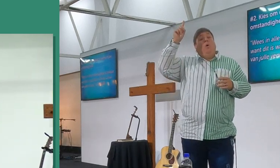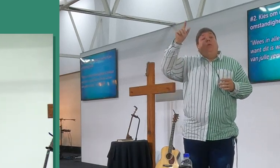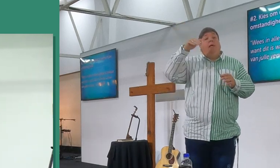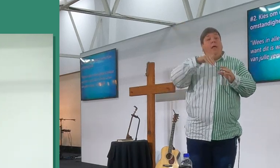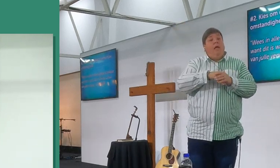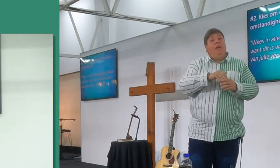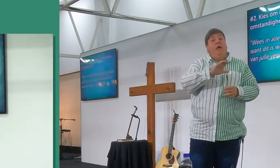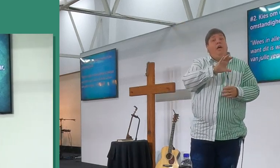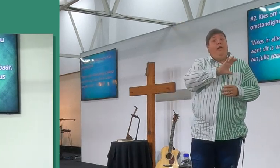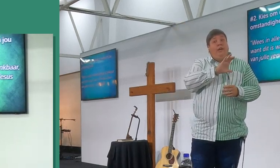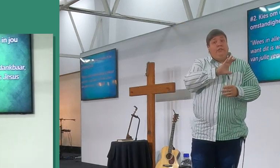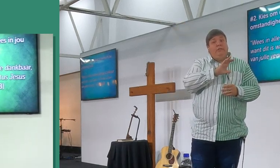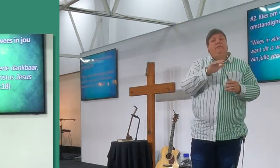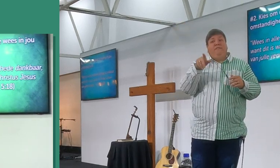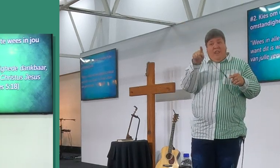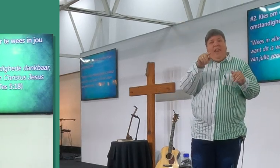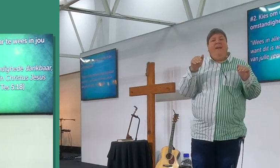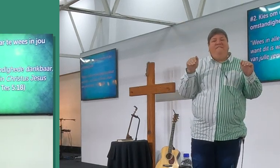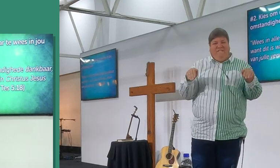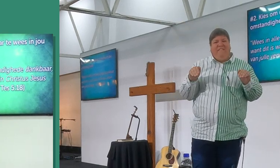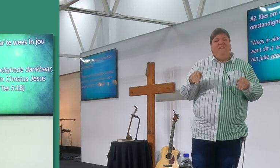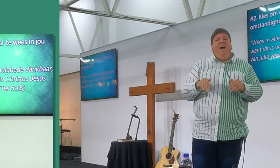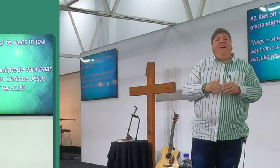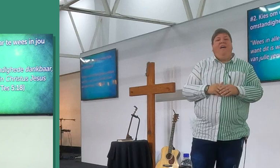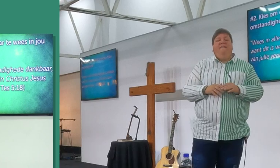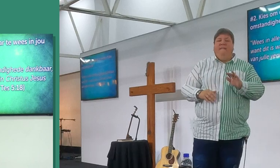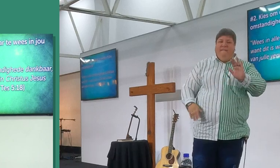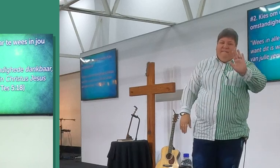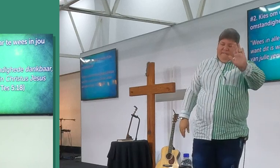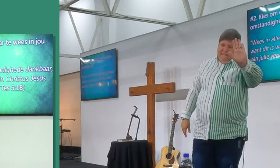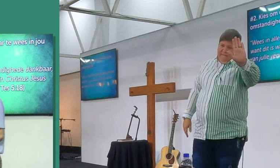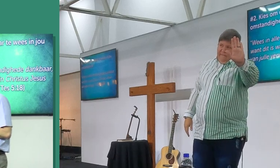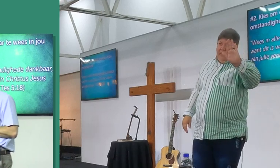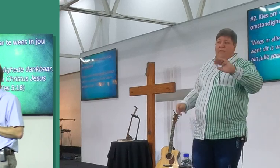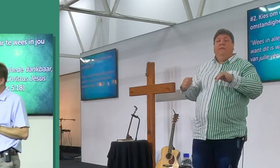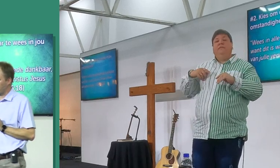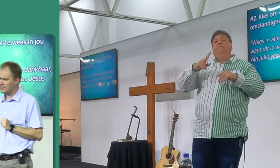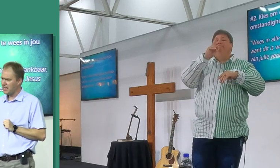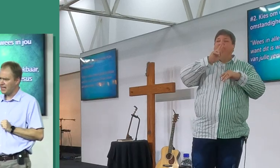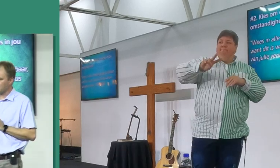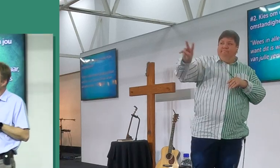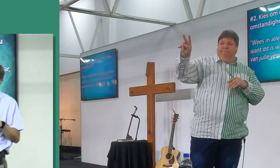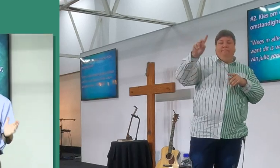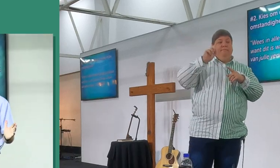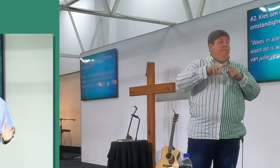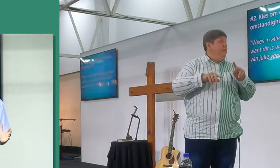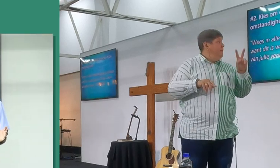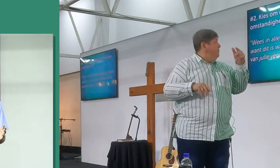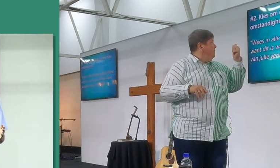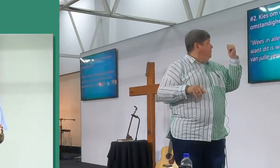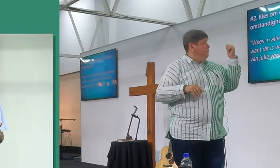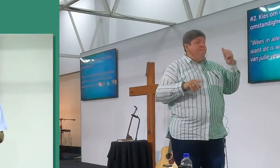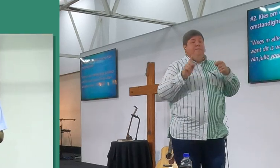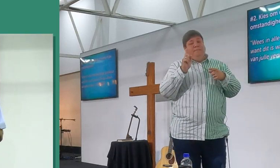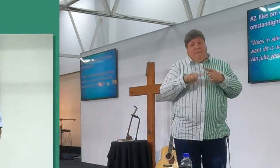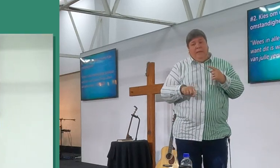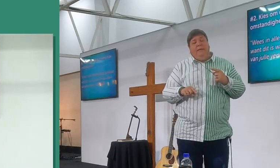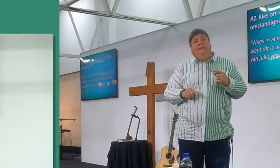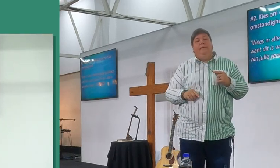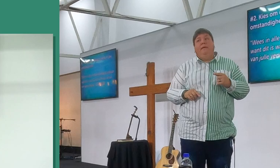in Christus, van jylle verwaag, nou wauw, kom ons kyk nie weer na die vers, want dit is een groot vers, en ek denk ons moet nie tevrede, goor het gaan nie,